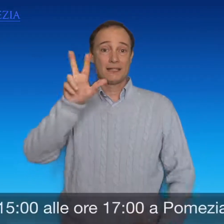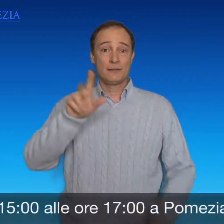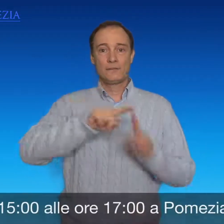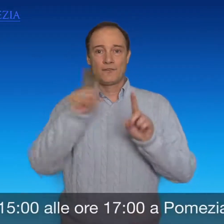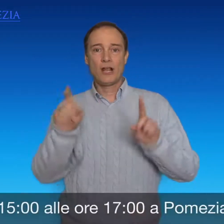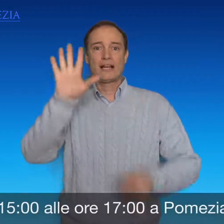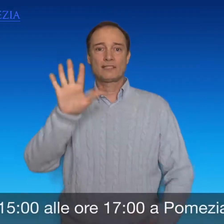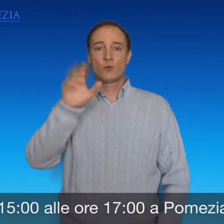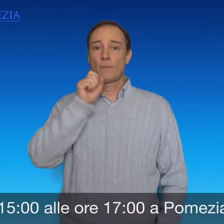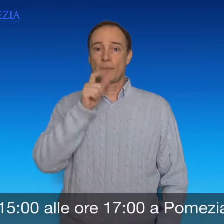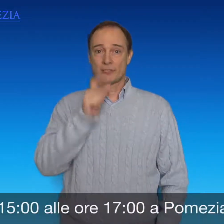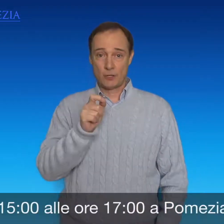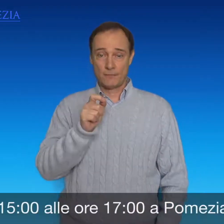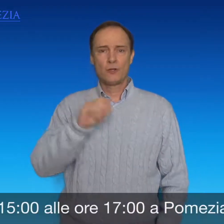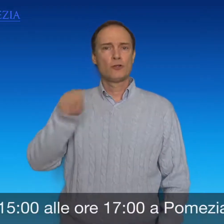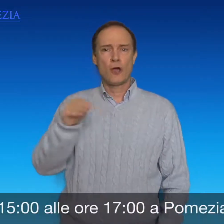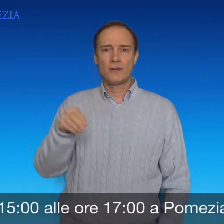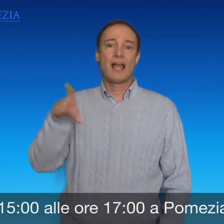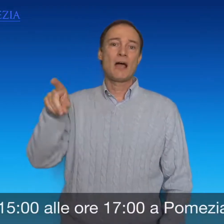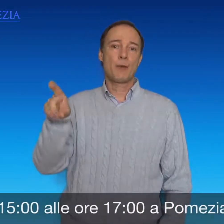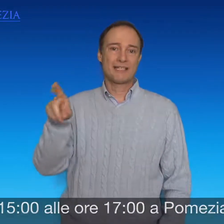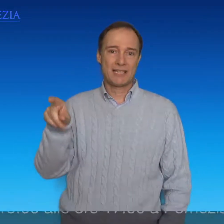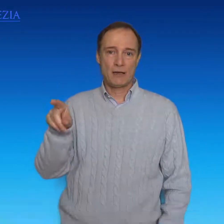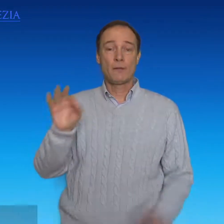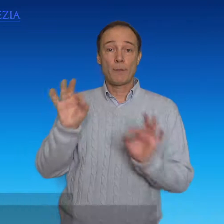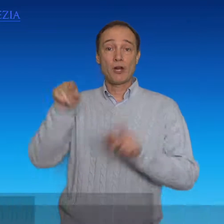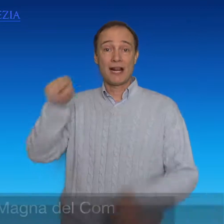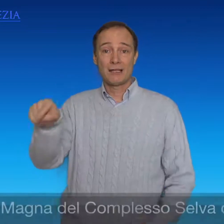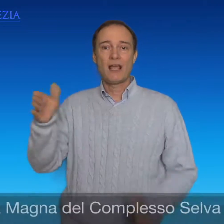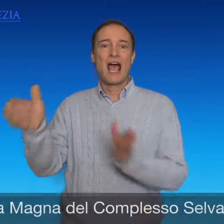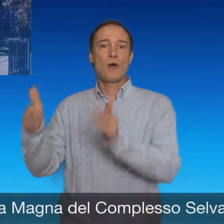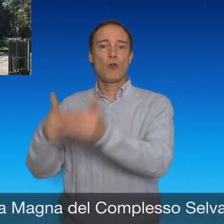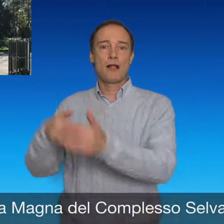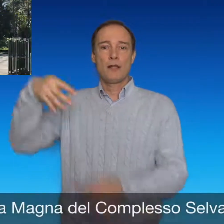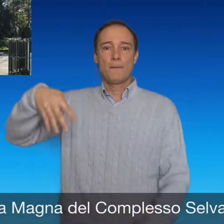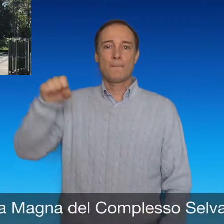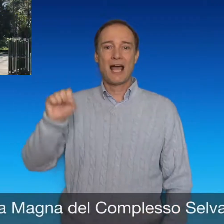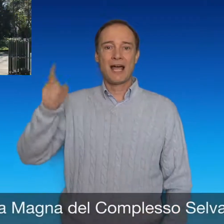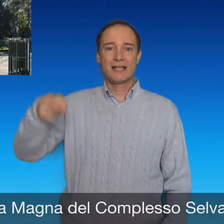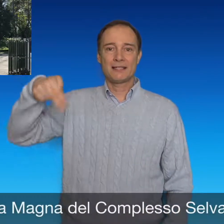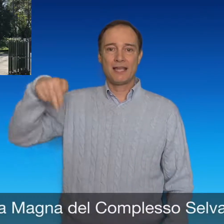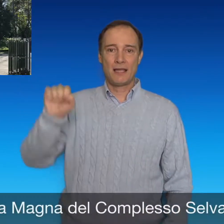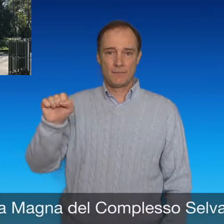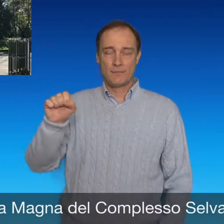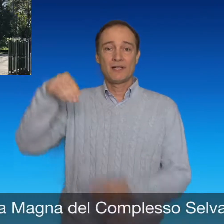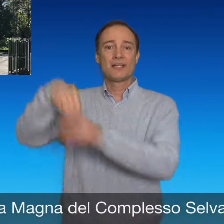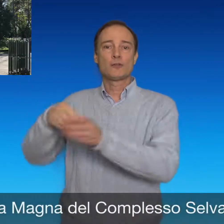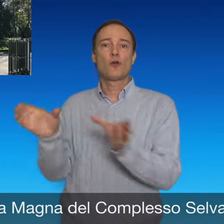17 a Pomezia, presso l'aula magna del complesso Selva dei Pini, via Pontina, vicino al